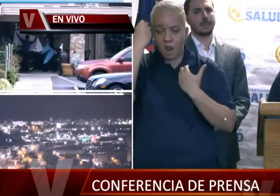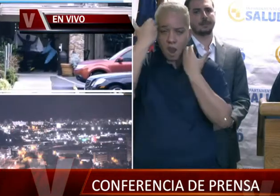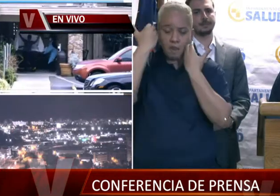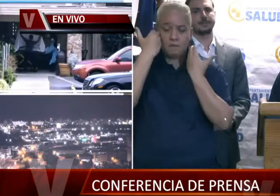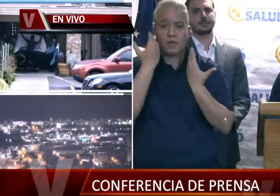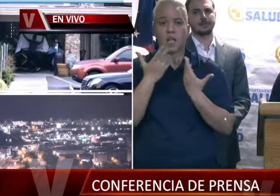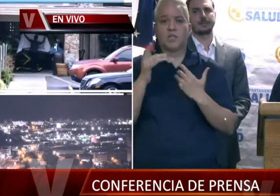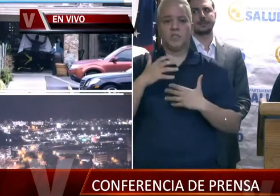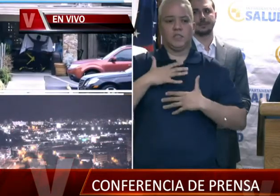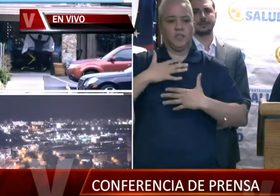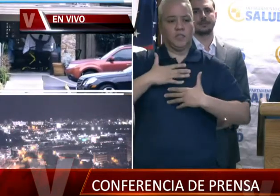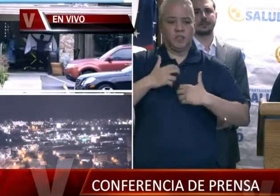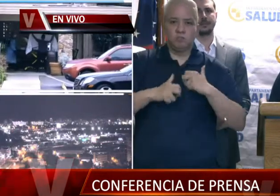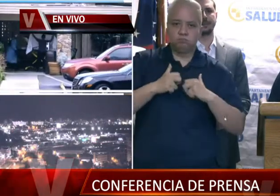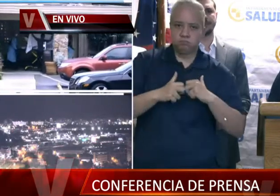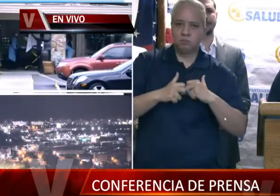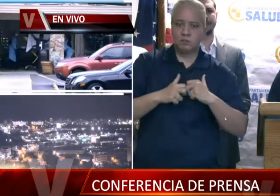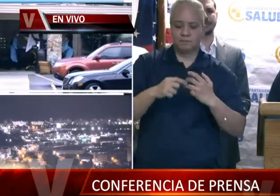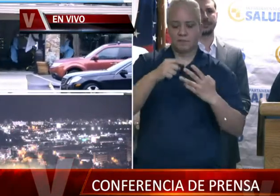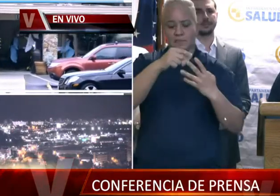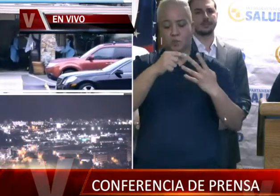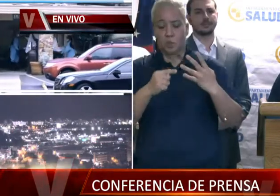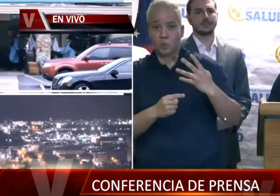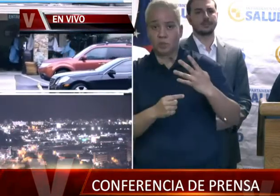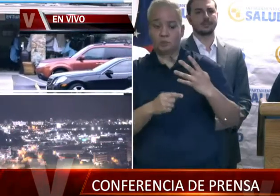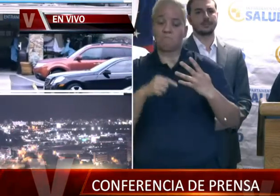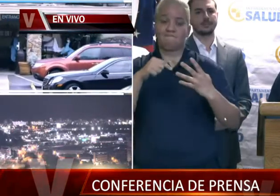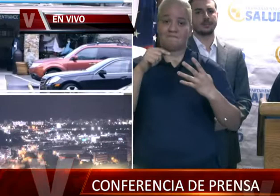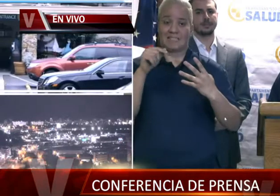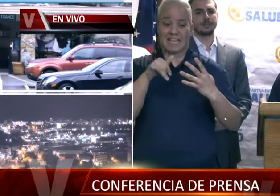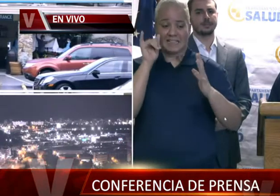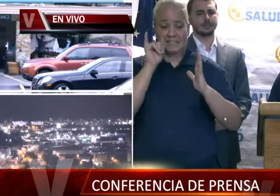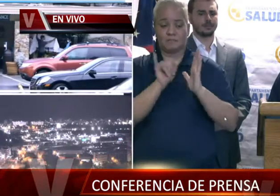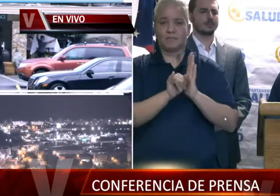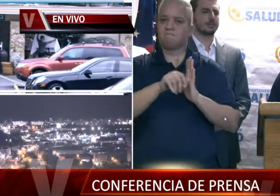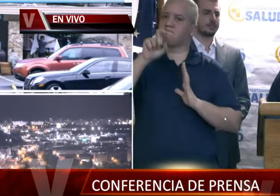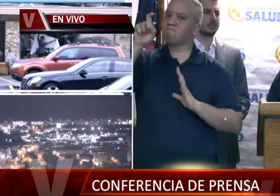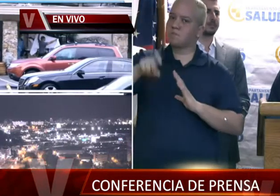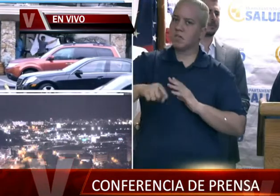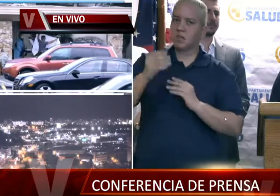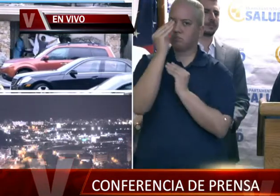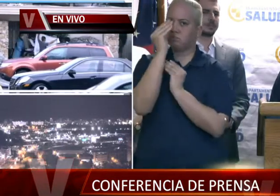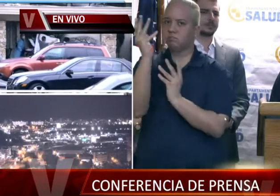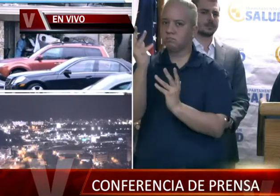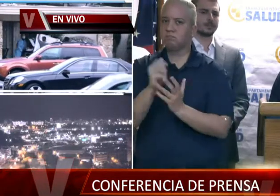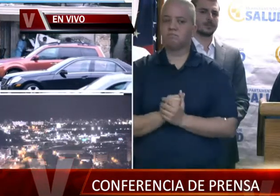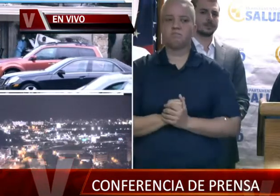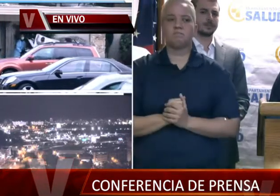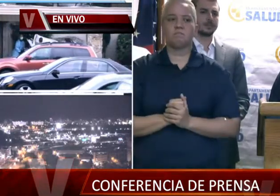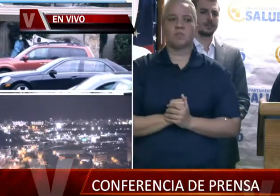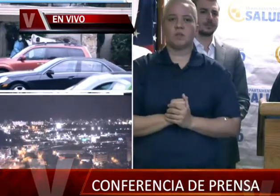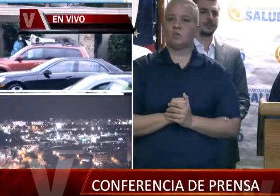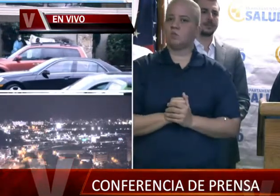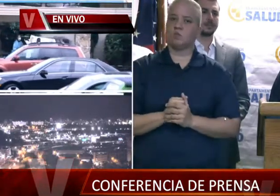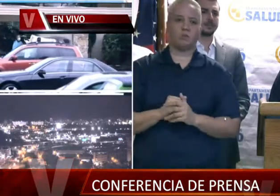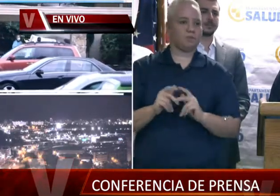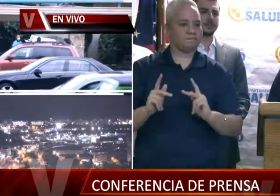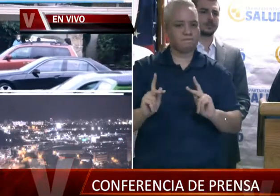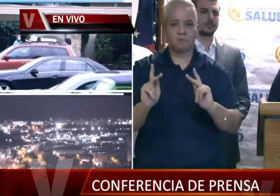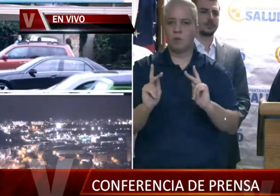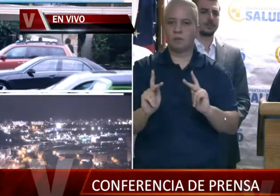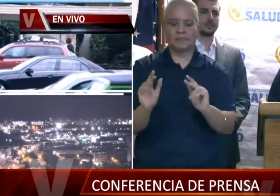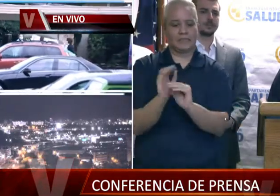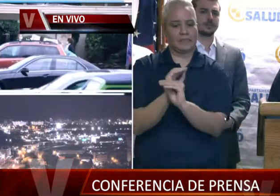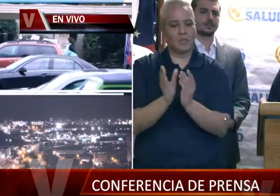respiratoria. Esos cuatro, si están ahí, tienen que notificarse. Nosotros no vamos a permitir que ningún crucero